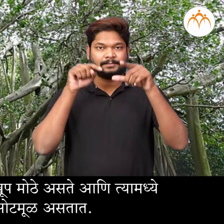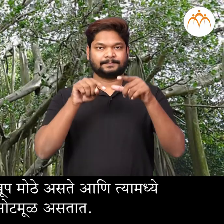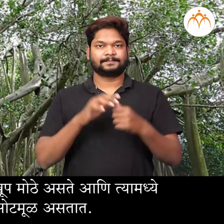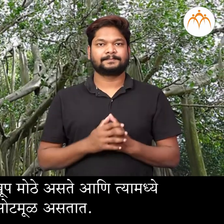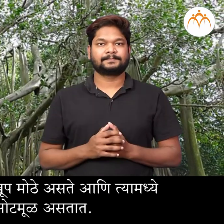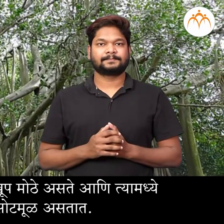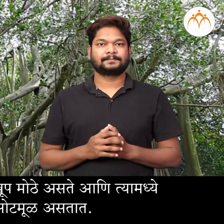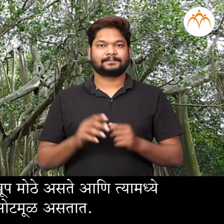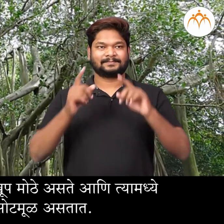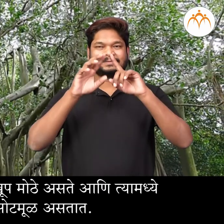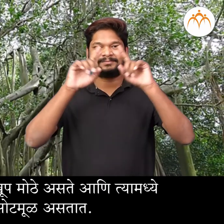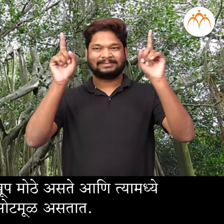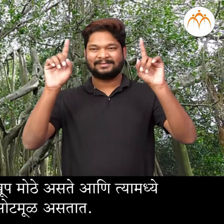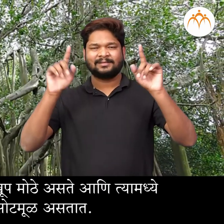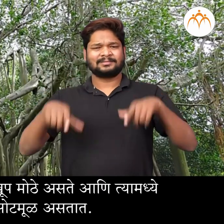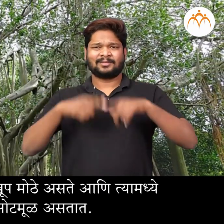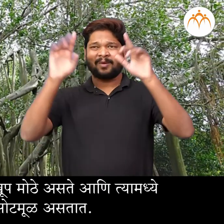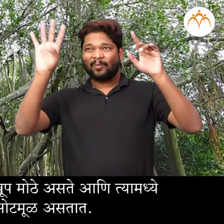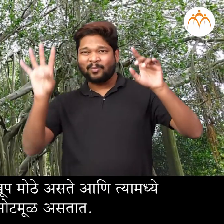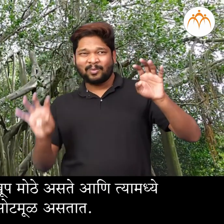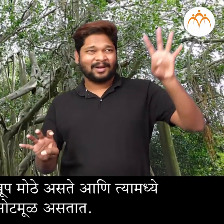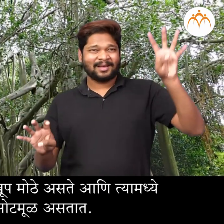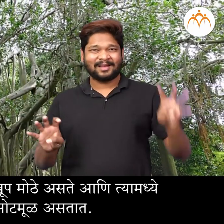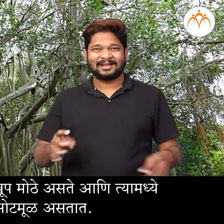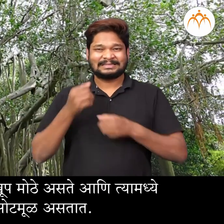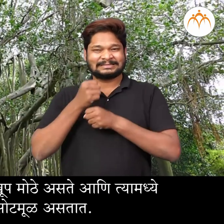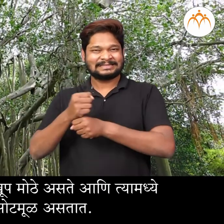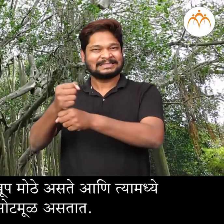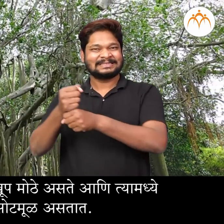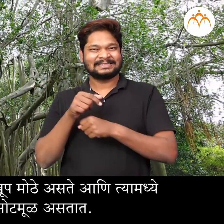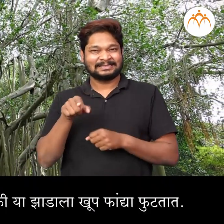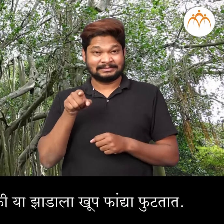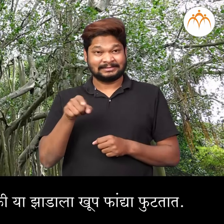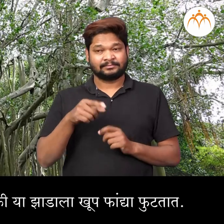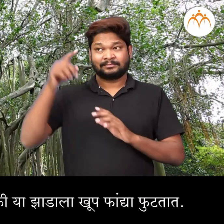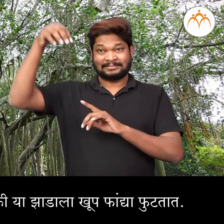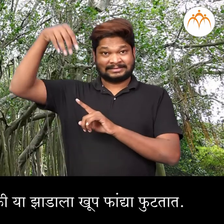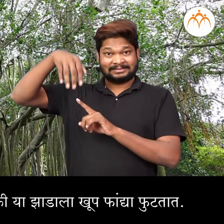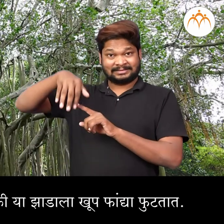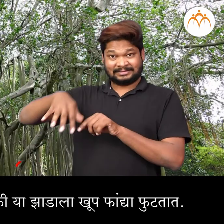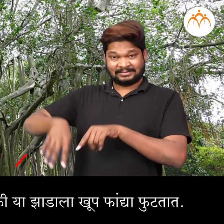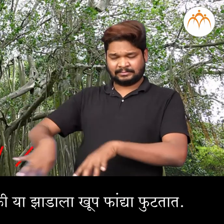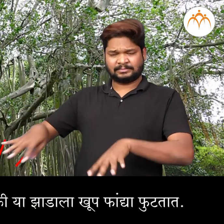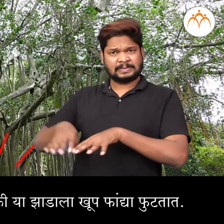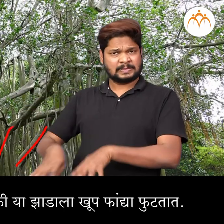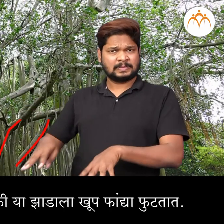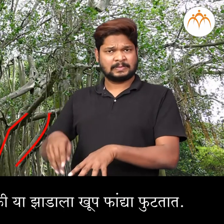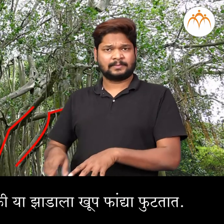आकारान खुप मूठ अस्त आणि त्यामदे नहिमेचीच सोट मूल अस्ता पन या चित्रा तुम्हाला दिसेल कि या जाडाला खुप